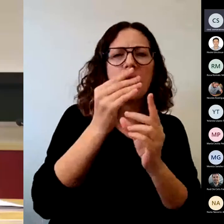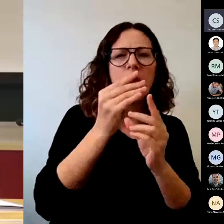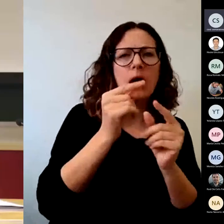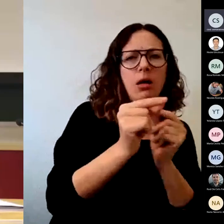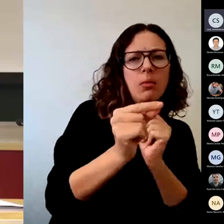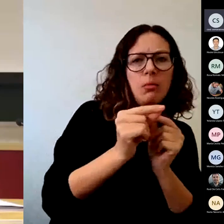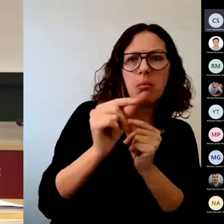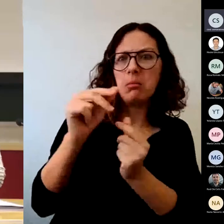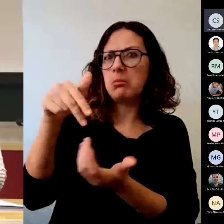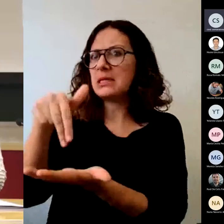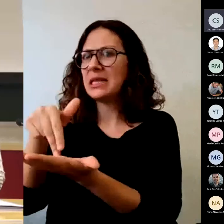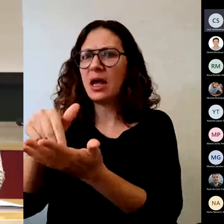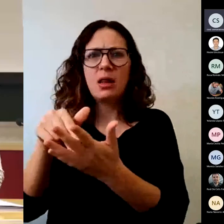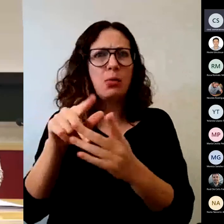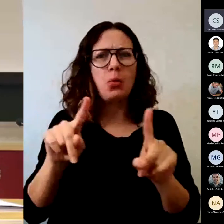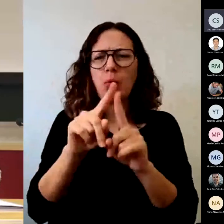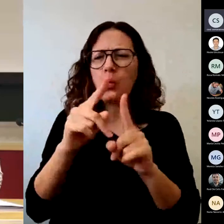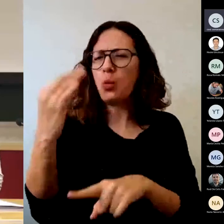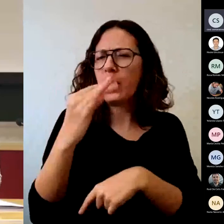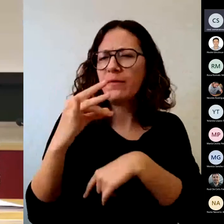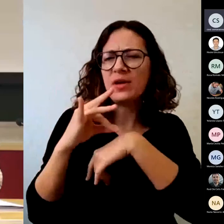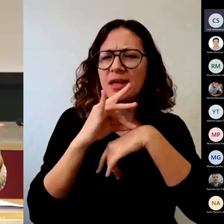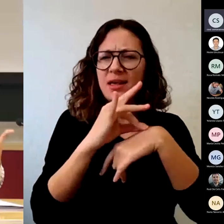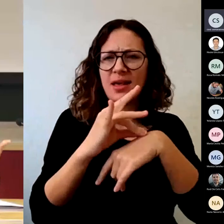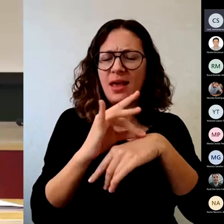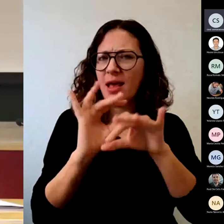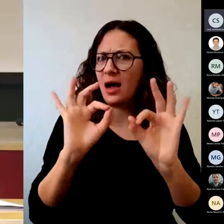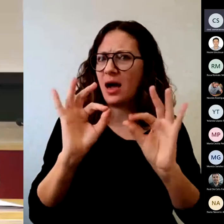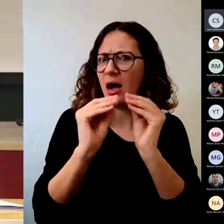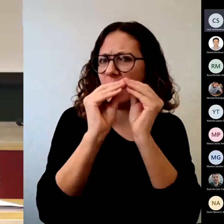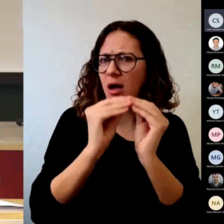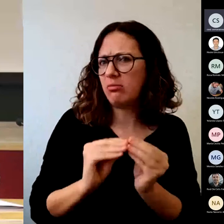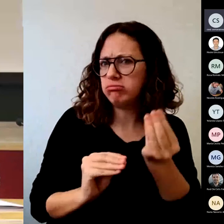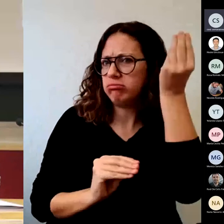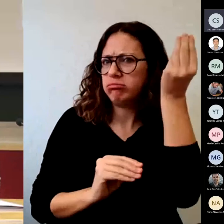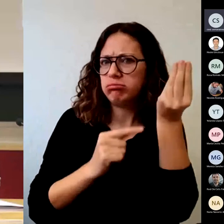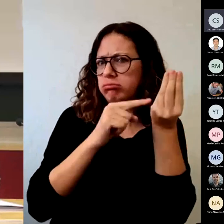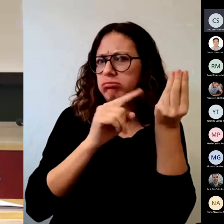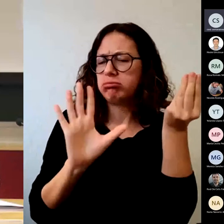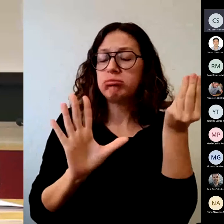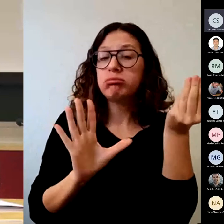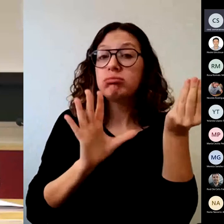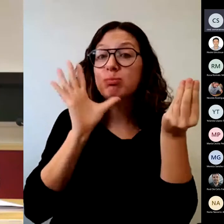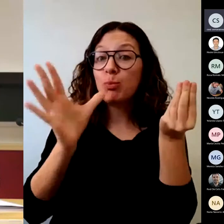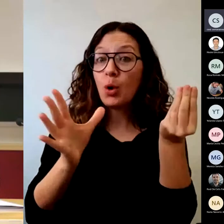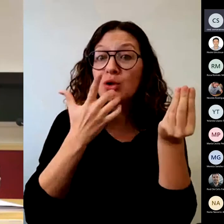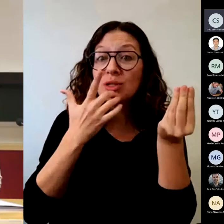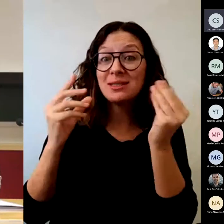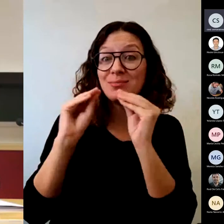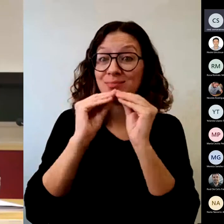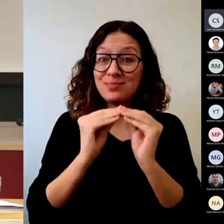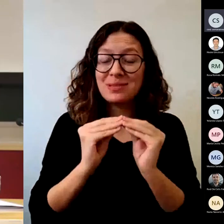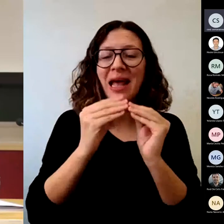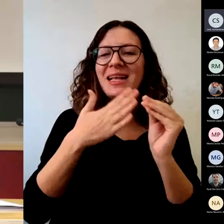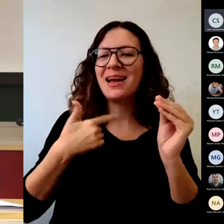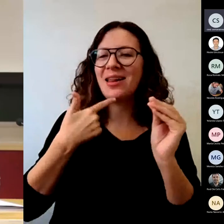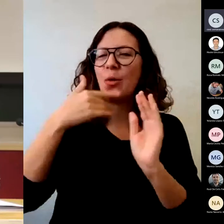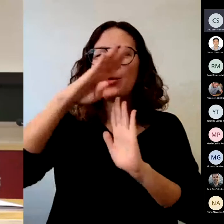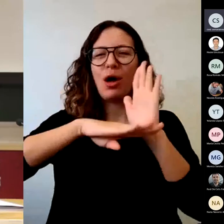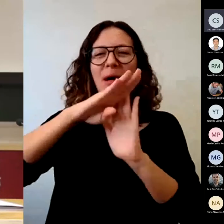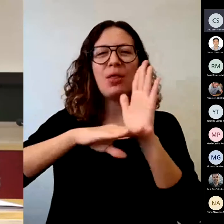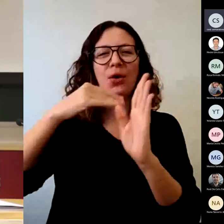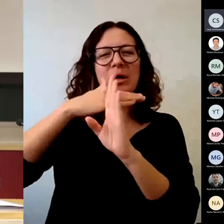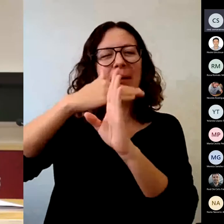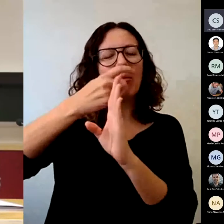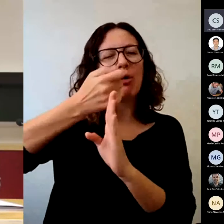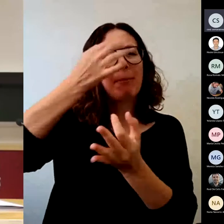presencial, porque hay un nivel de programación más específico y que le viene